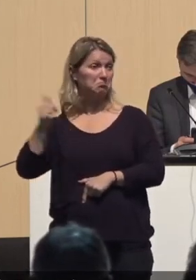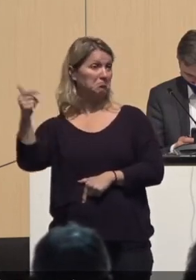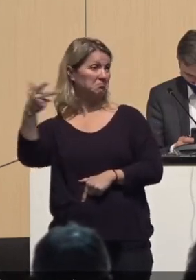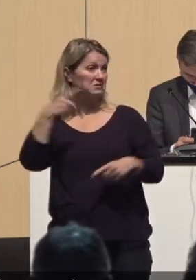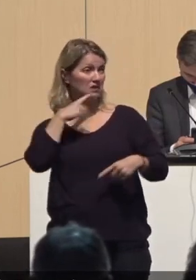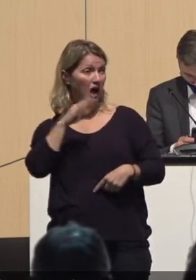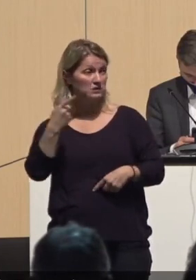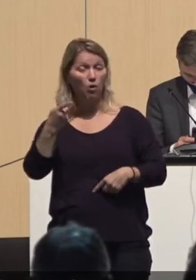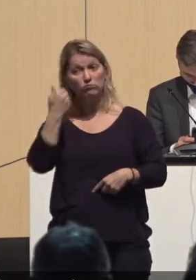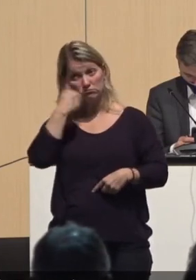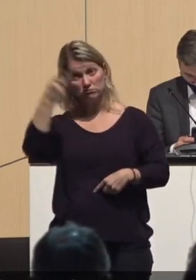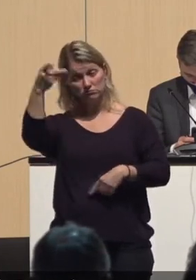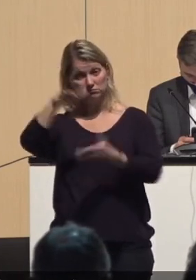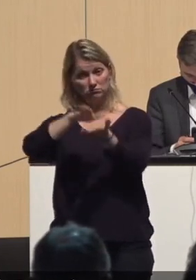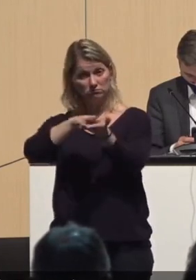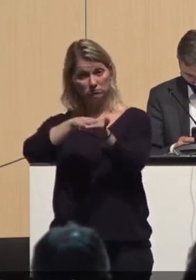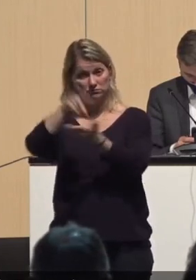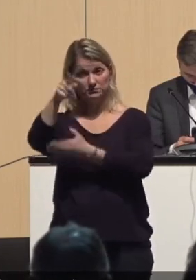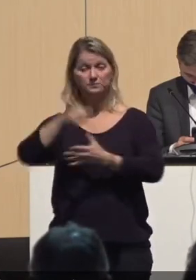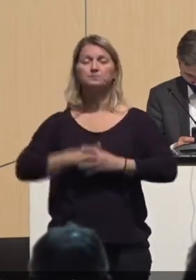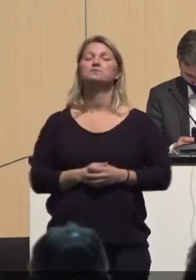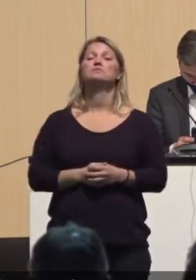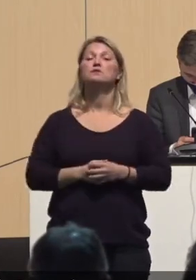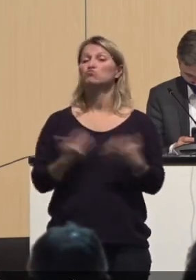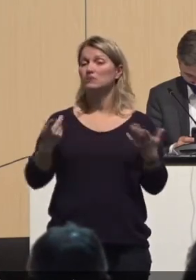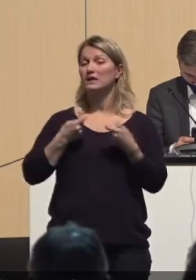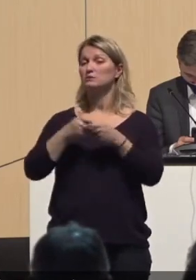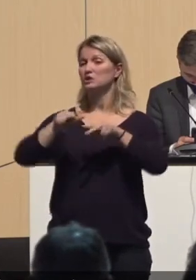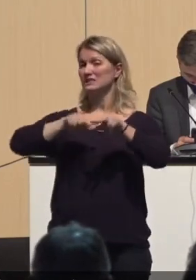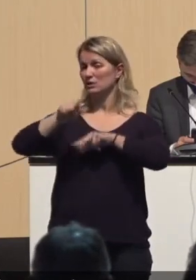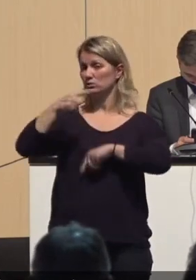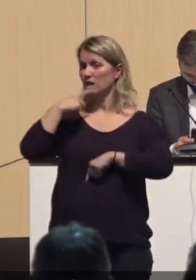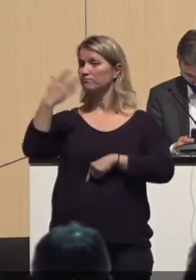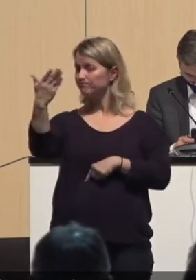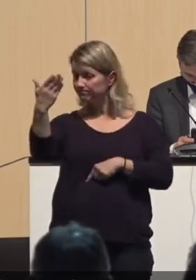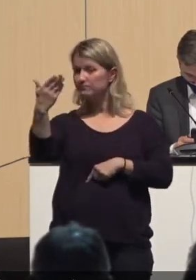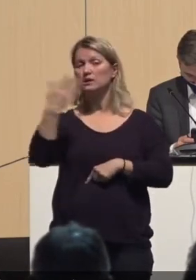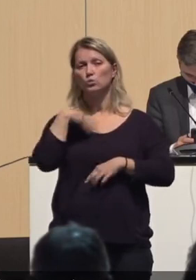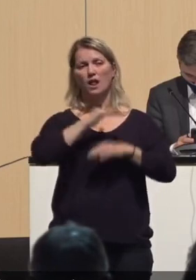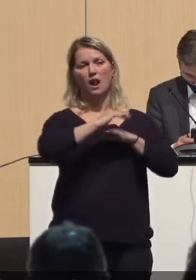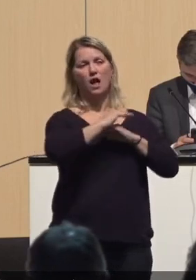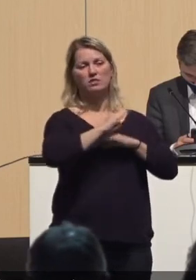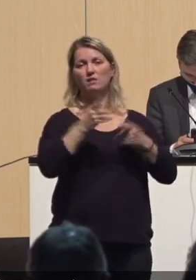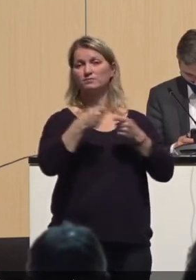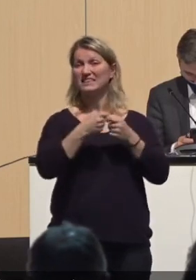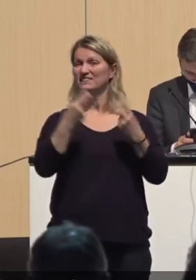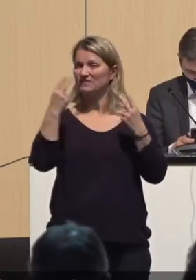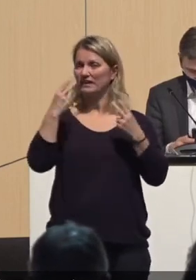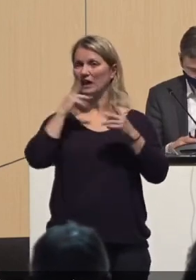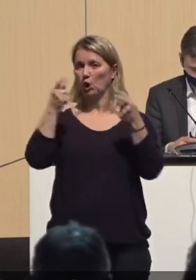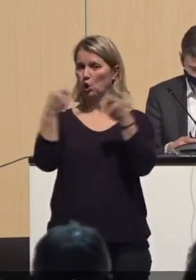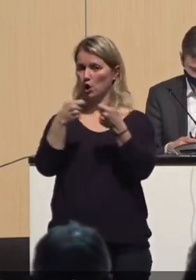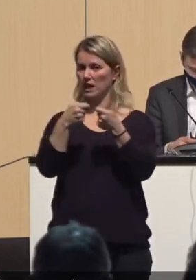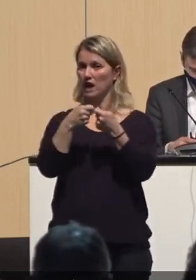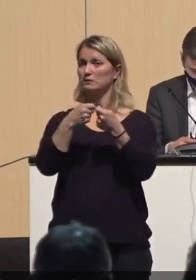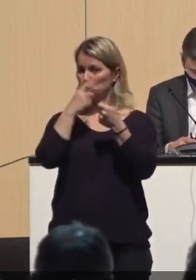hat die Bundesregierung gesagt, zusammen mit den Ländern, wir müssen die Anzahl der Kontakte wieder reduzieren.